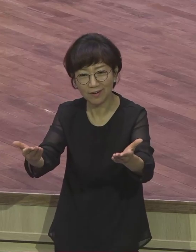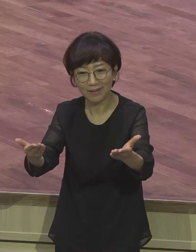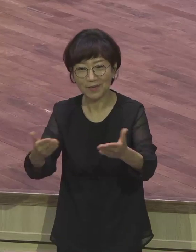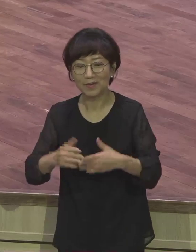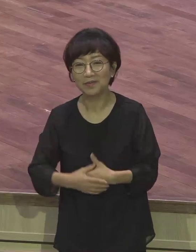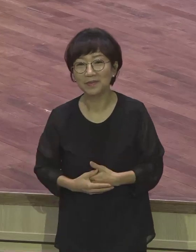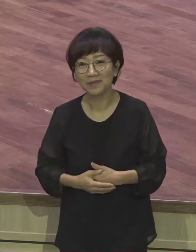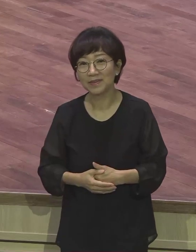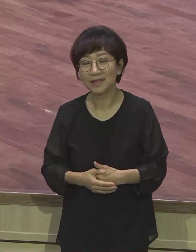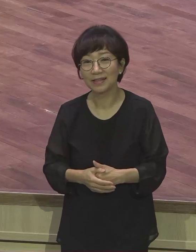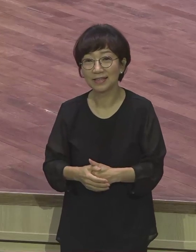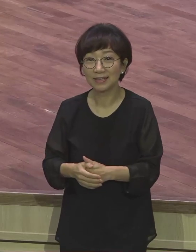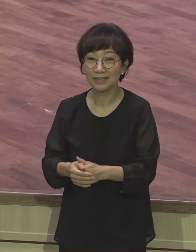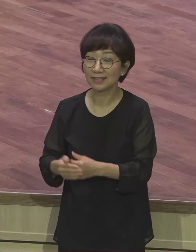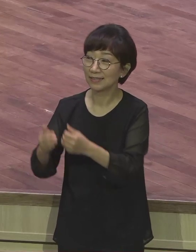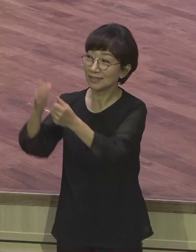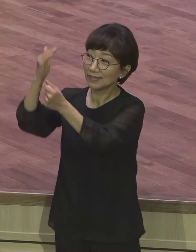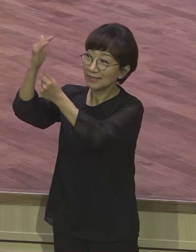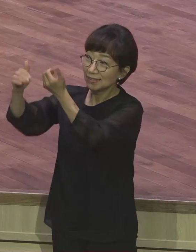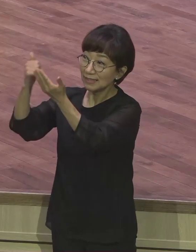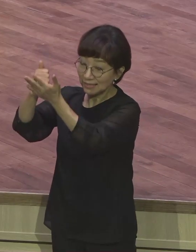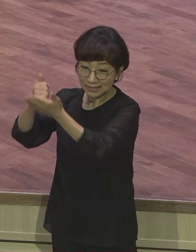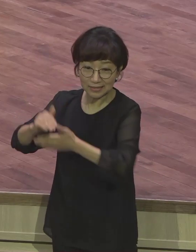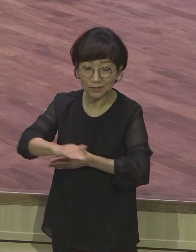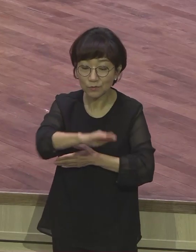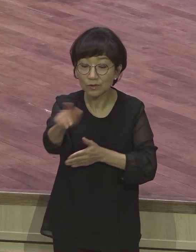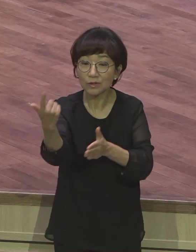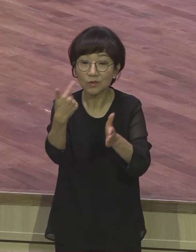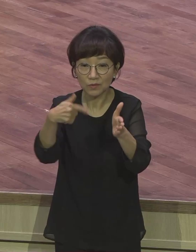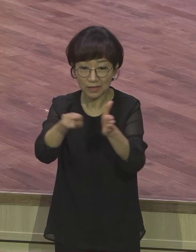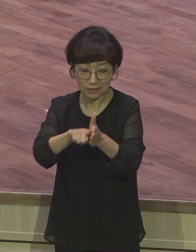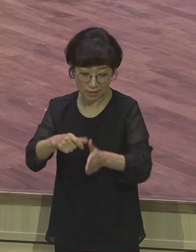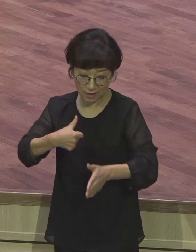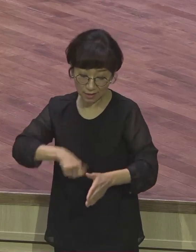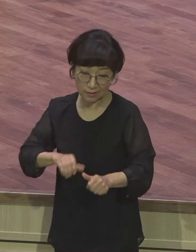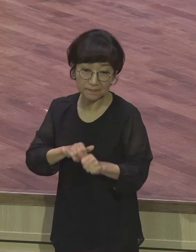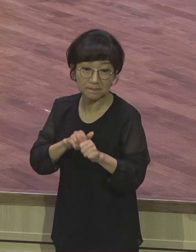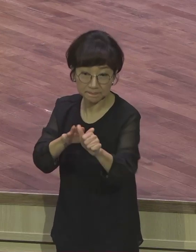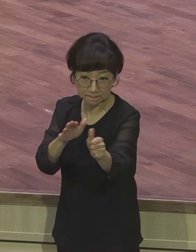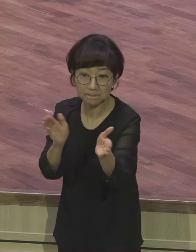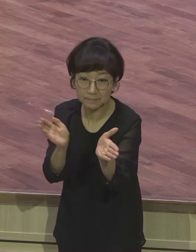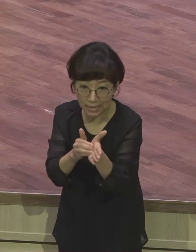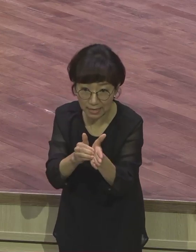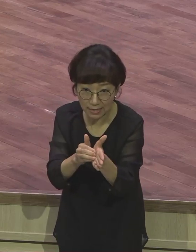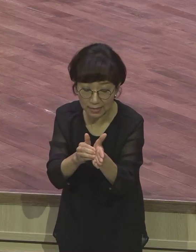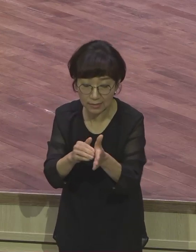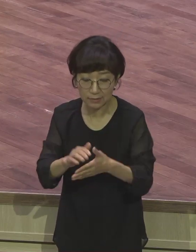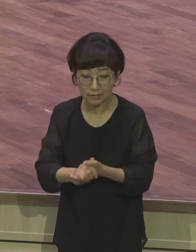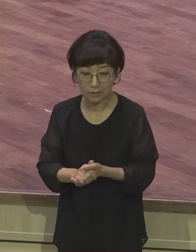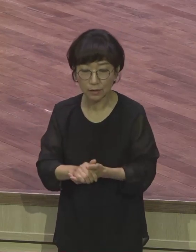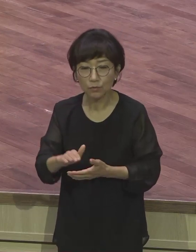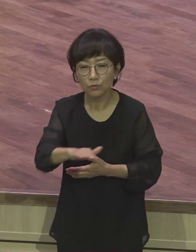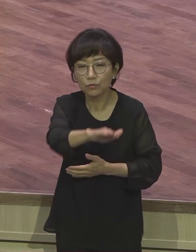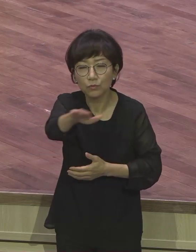하나님께서 우리를 위해서 자기 아들을 내놓으셨어 독생자 아들을 내놓으셨어 우리를 위해서 우리를 구원하시기 위해서